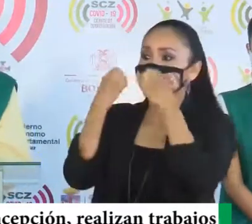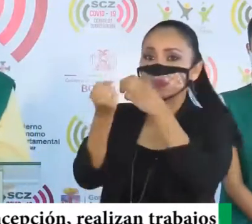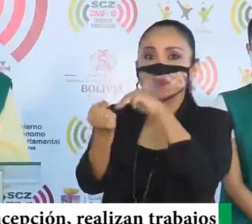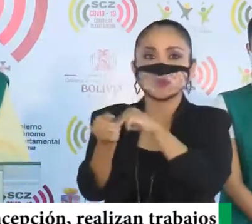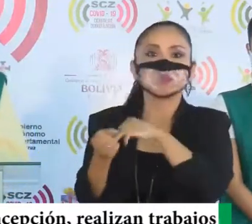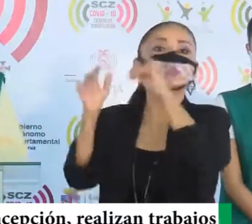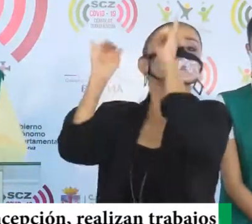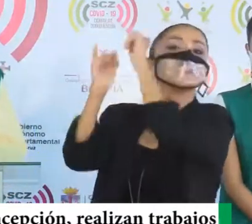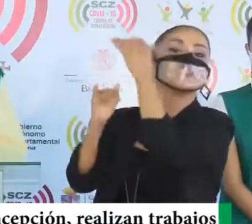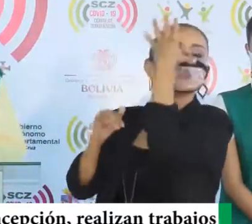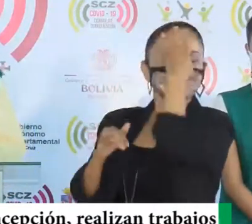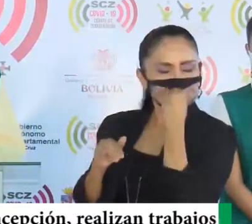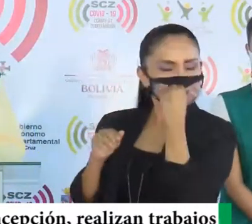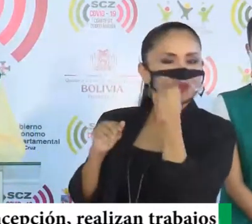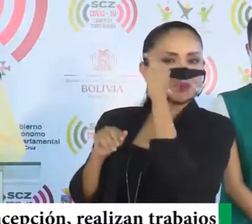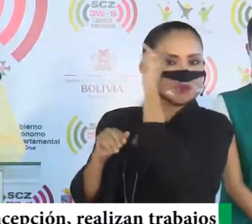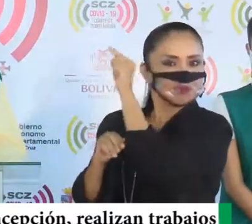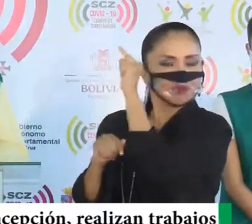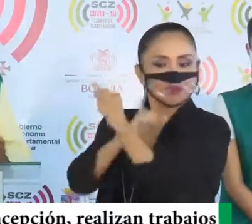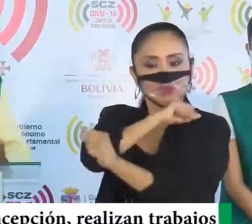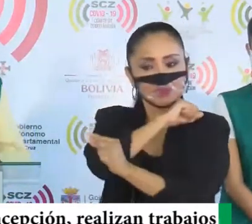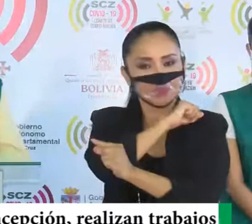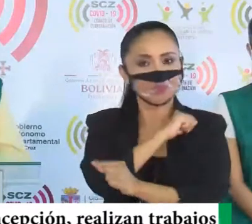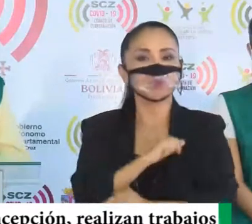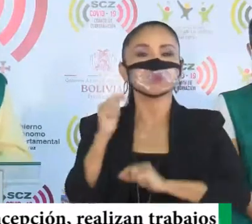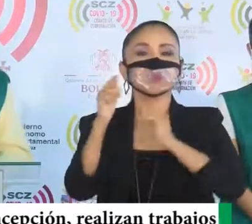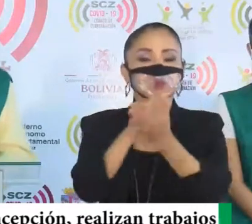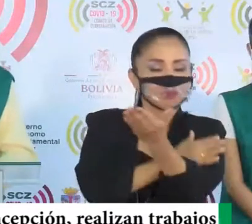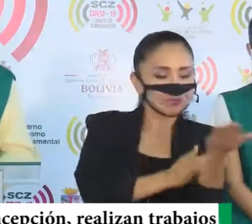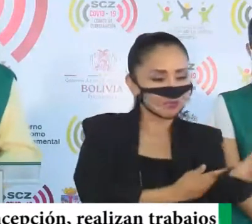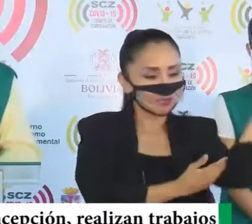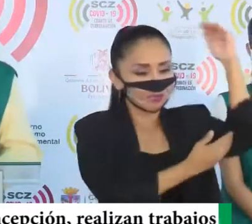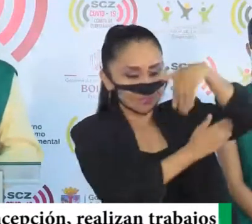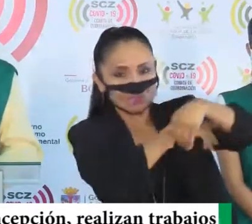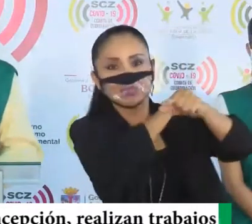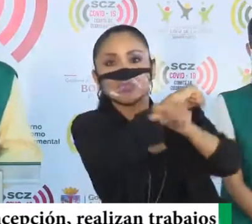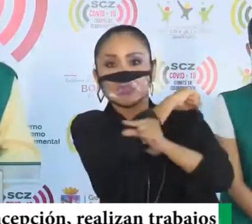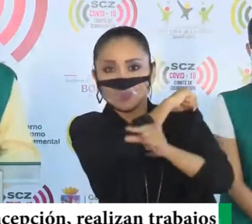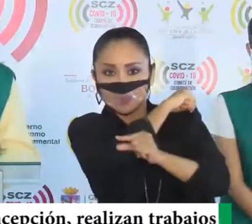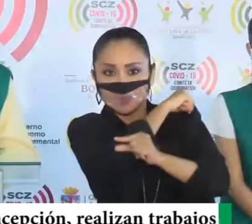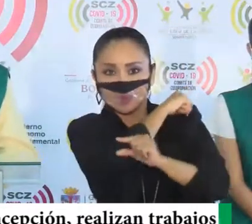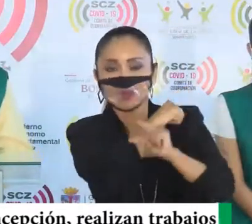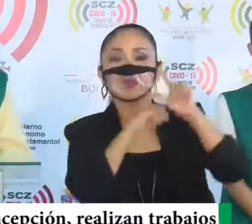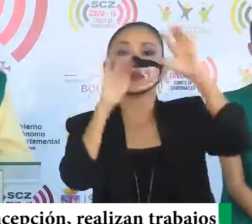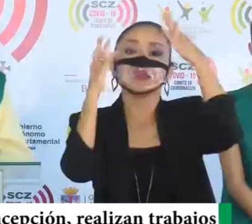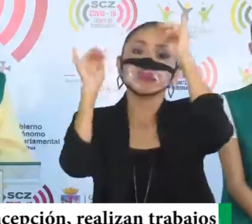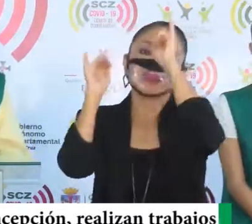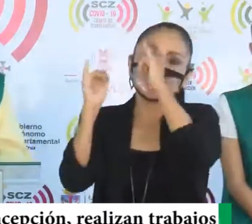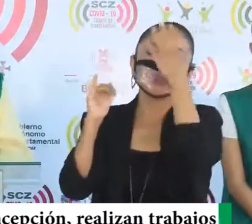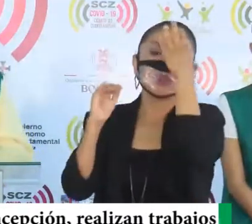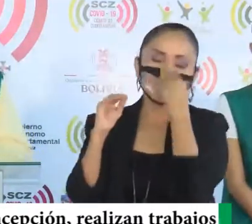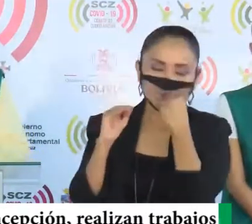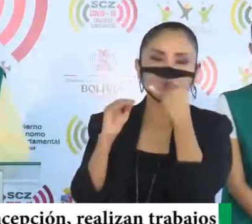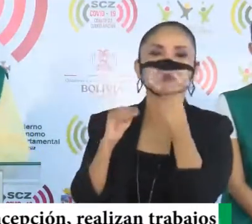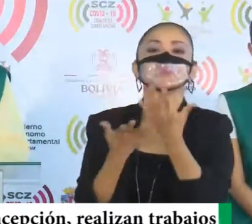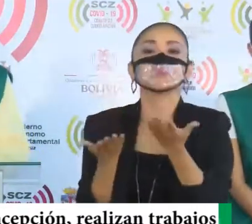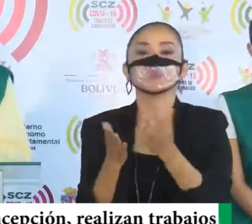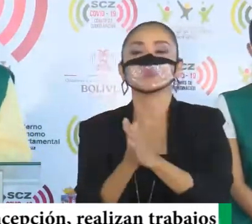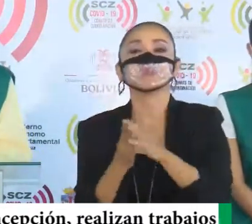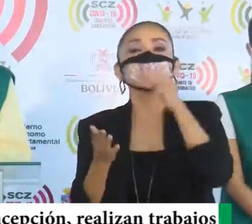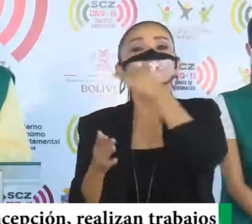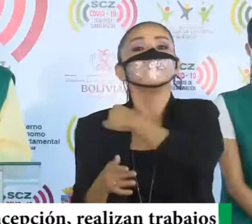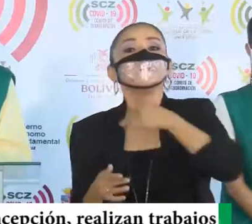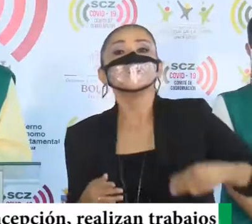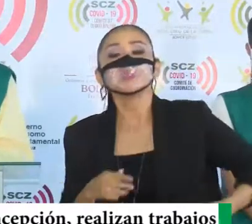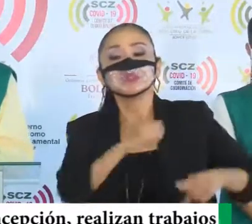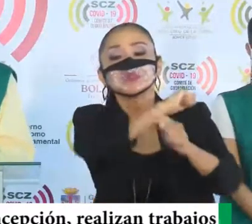se va a quedar a dormir allá, va a estar, atendiendo hoy, todo el día, en la guardia, y se va a quedar a dormir, inclusive, ya en, en el